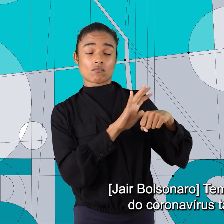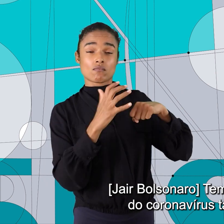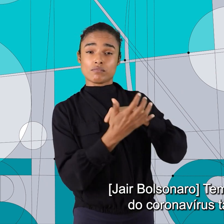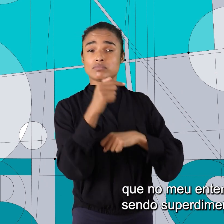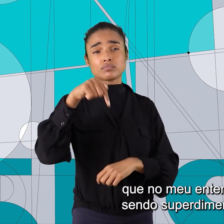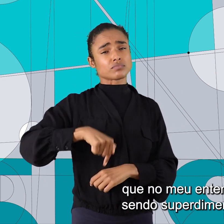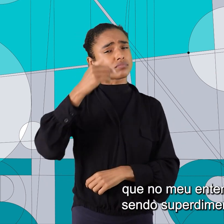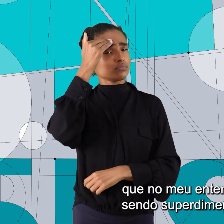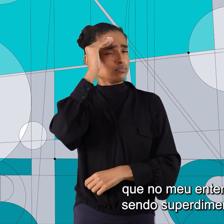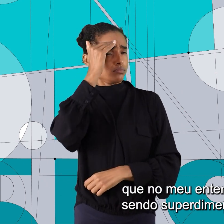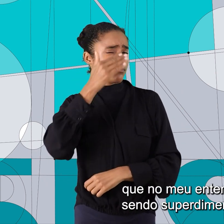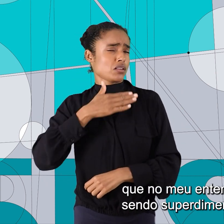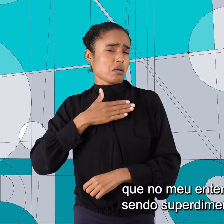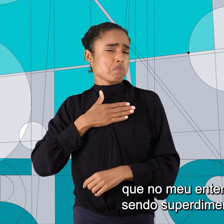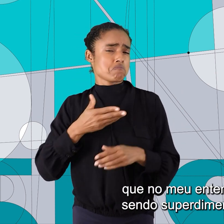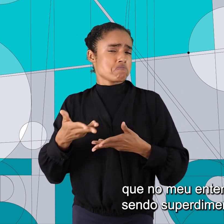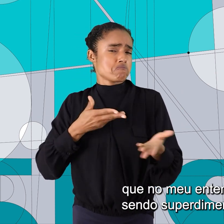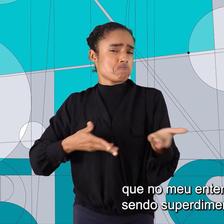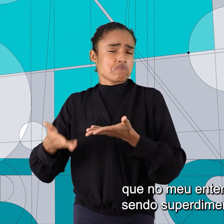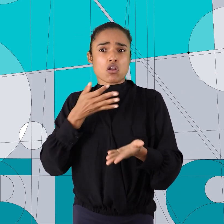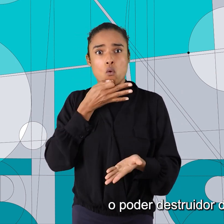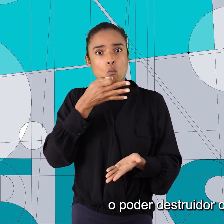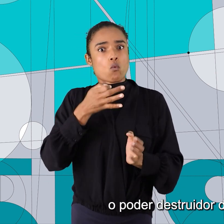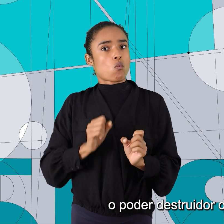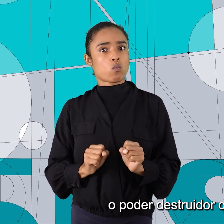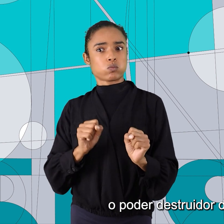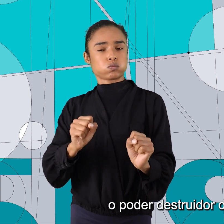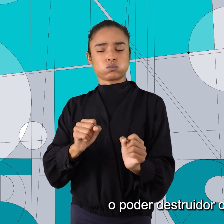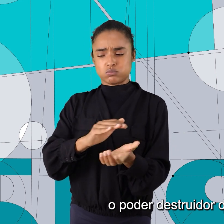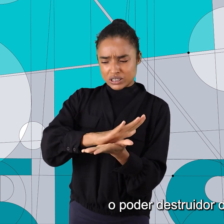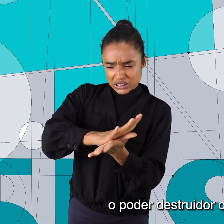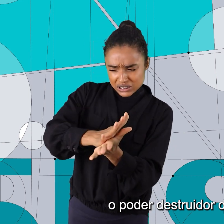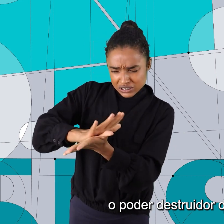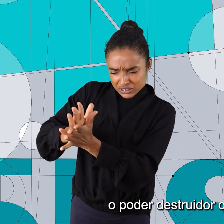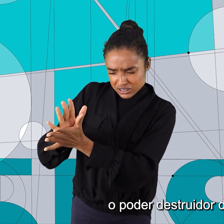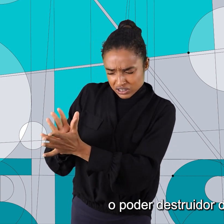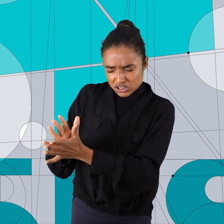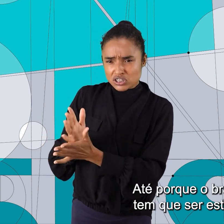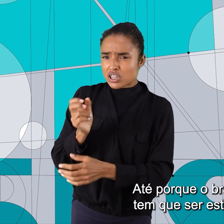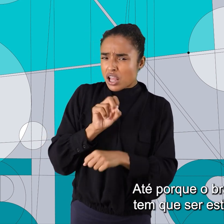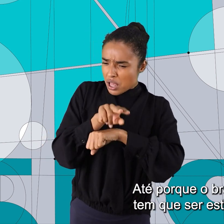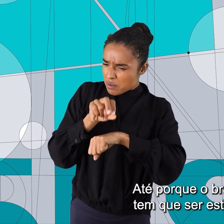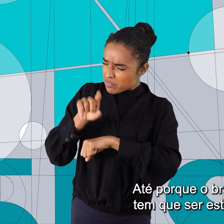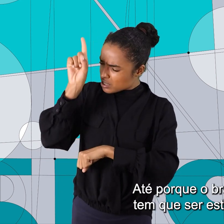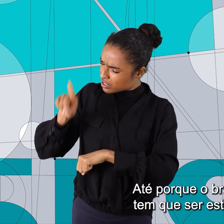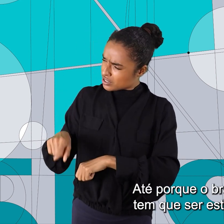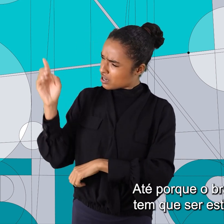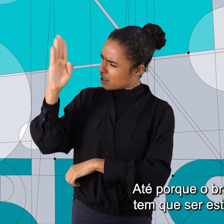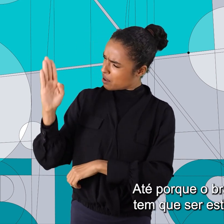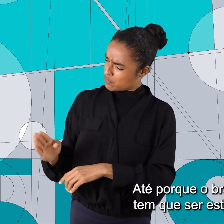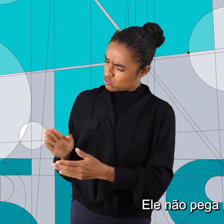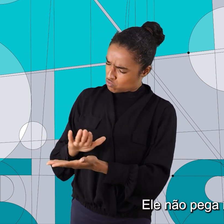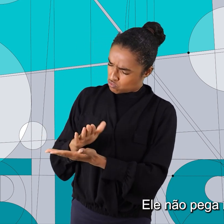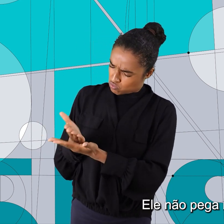coronavírus também que, no meu entender, está sendo superdimensionado o poder destruidor desse vírus. Até porque o brasileiro tem que ser